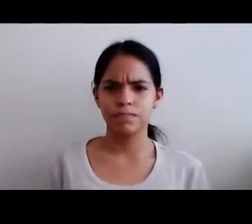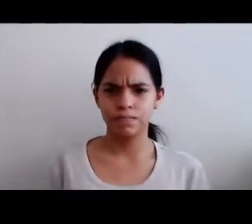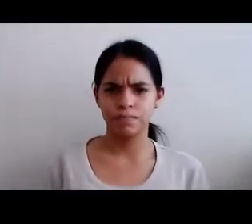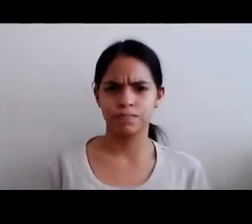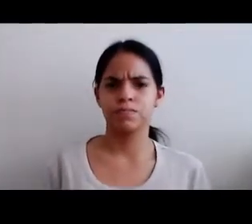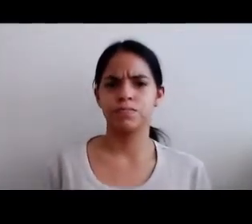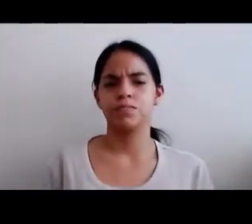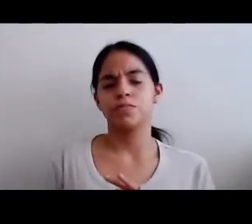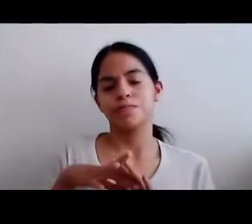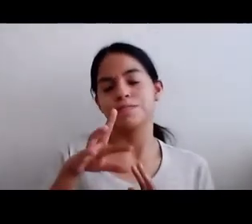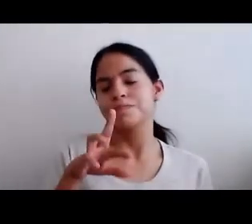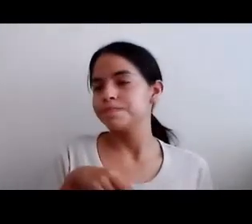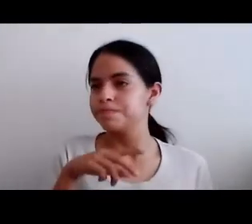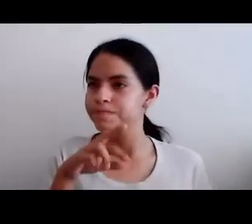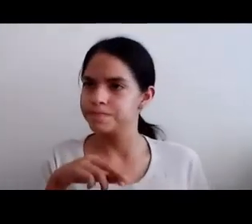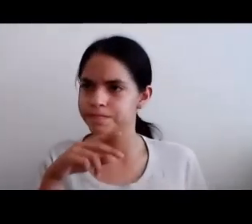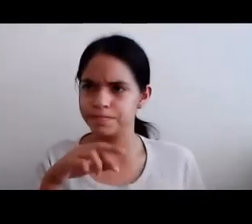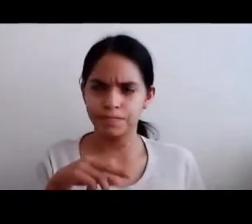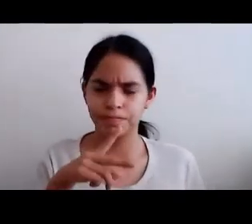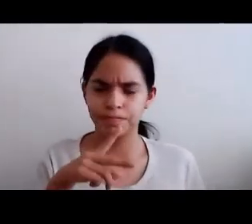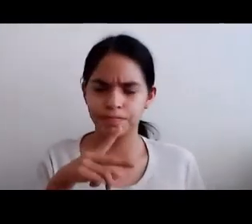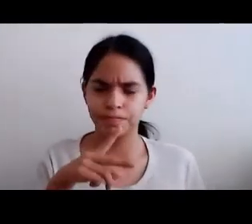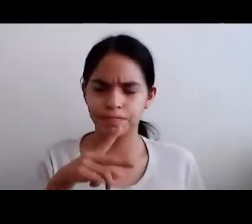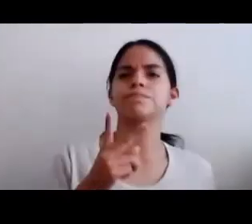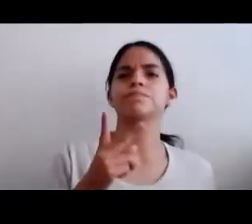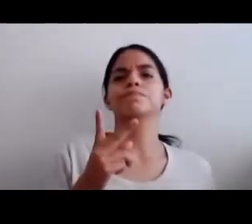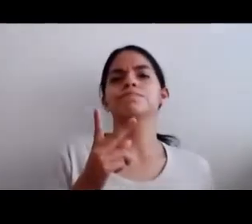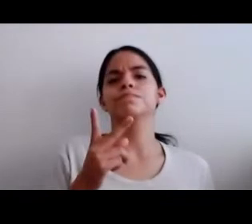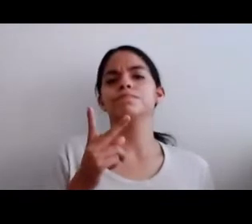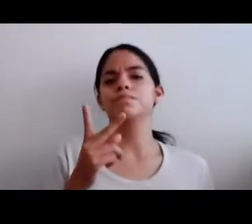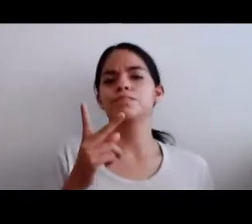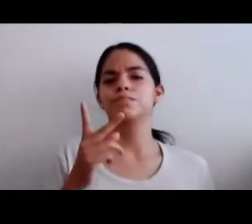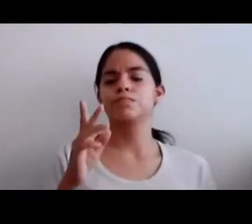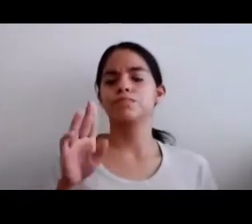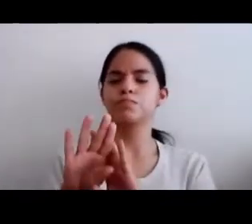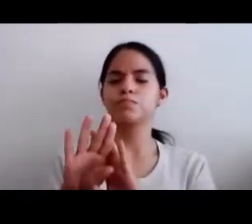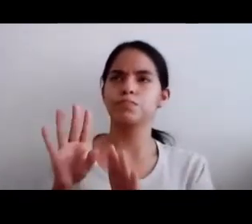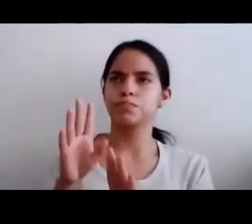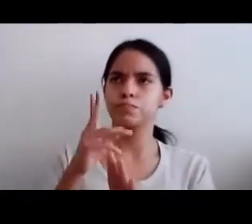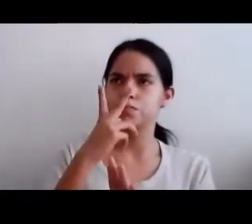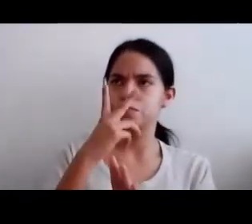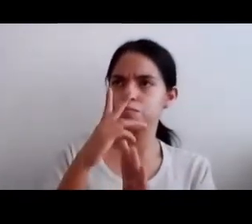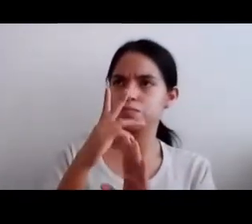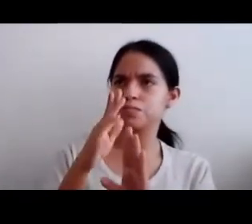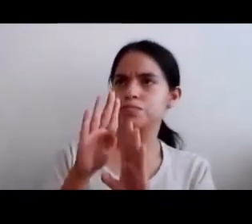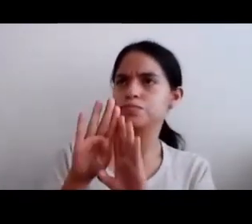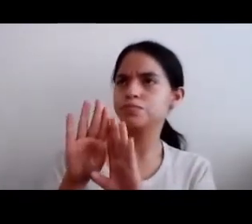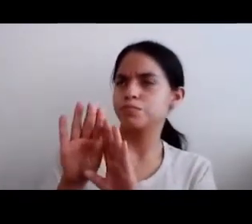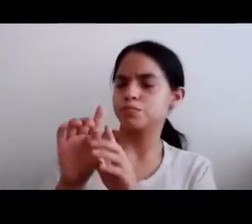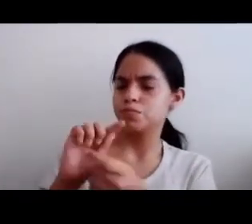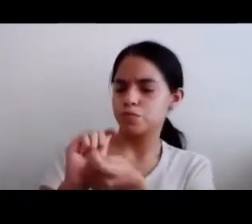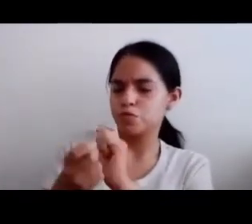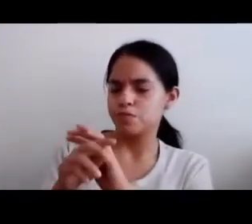Un día La princesa Decidió Dar vueltas Por el castillo